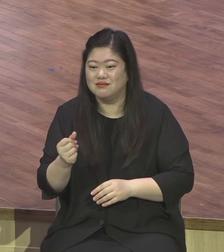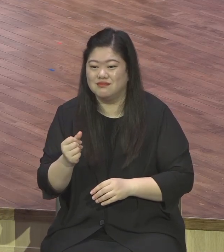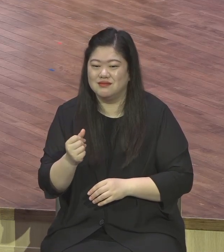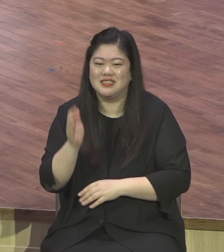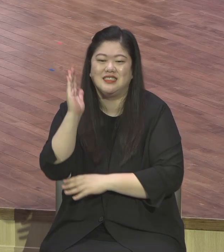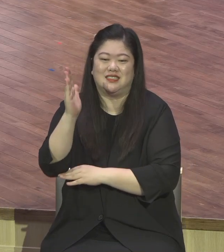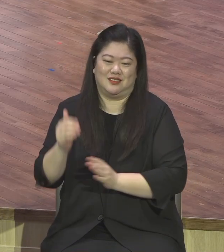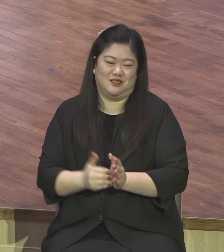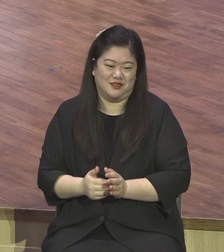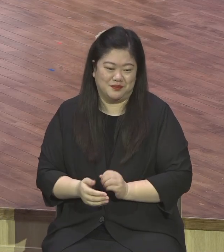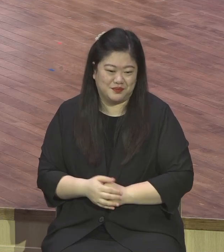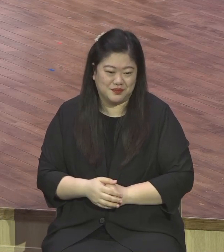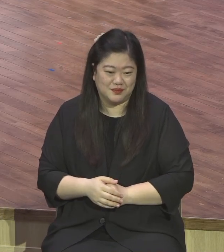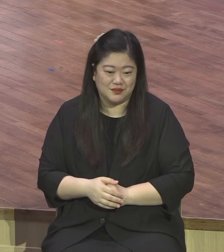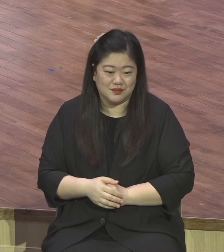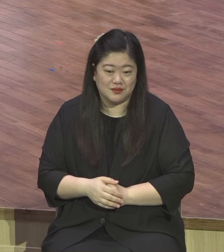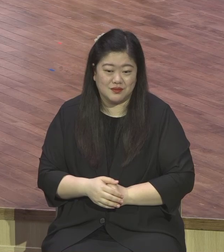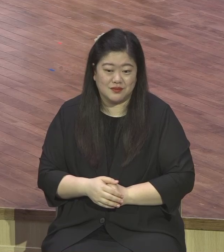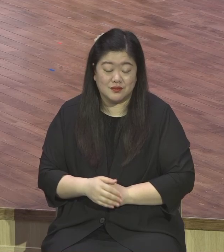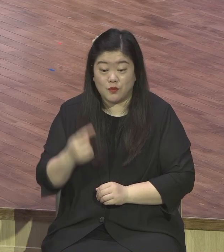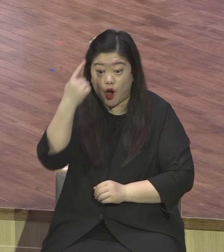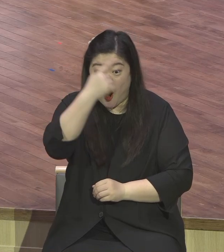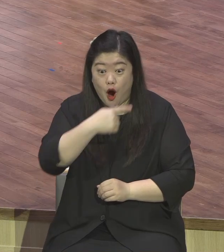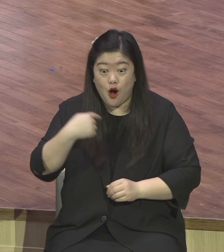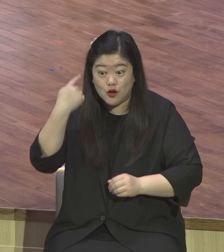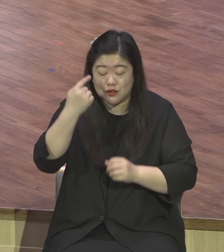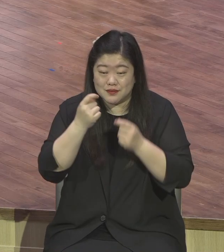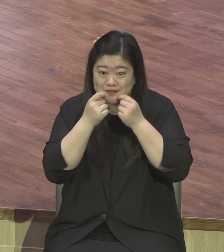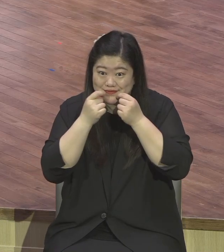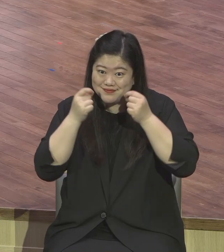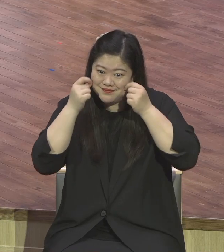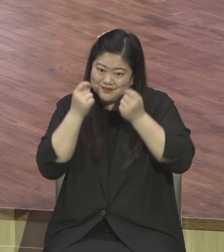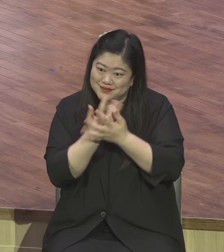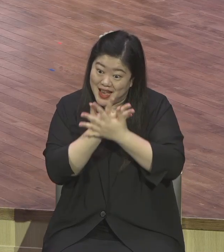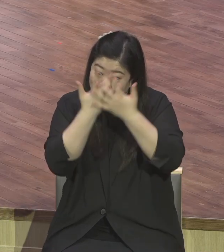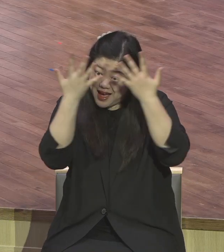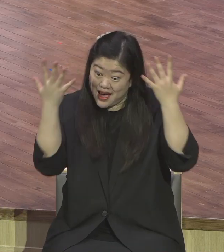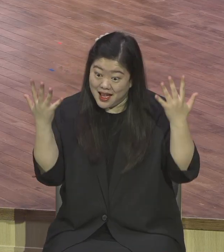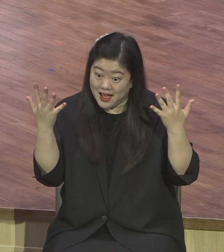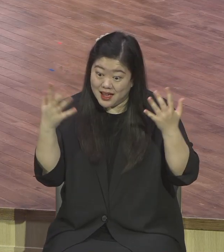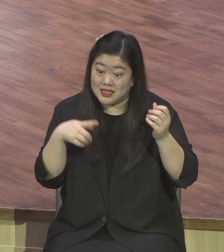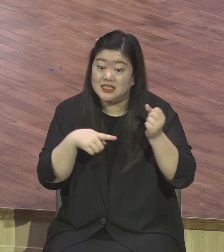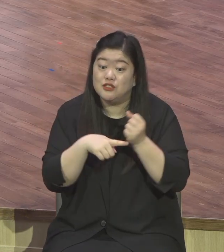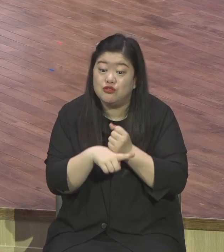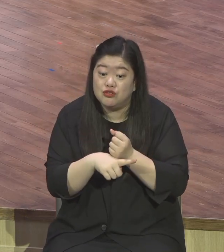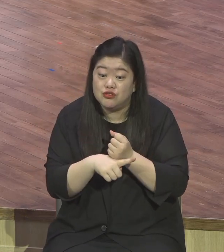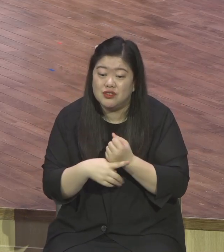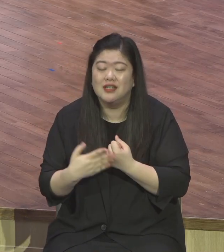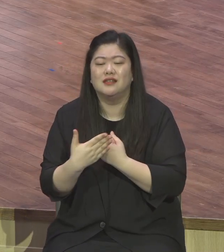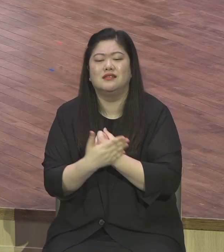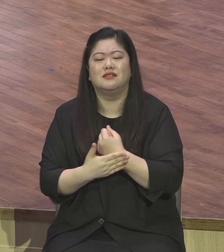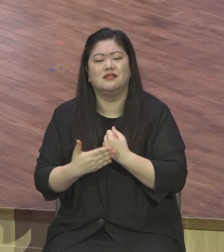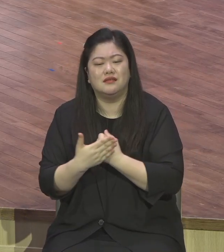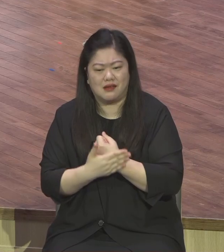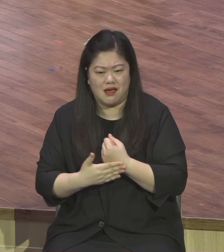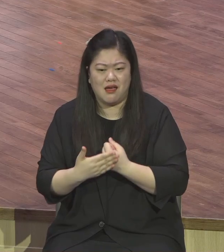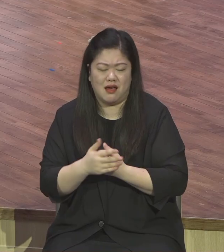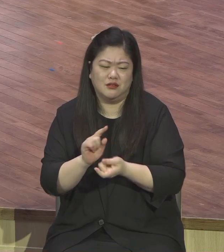이 말은 생동감 은혜를 받으면 밝게 되세요 은혜를 받으니까 얼굴이 확 뺏어 우리 교회 특징이잖아요 새가족들이